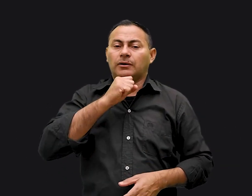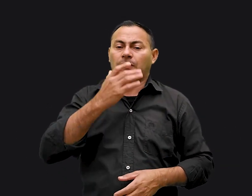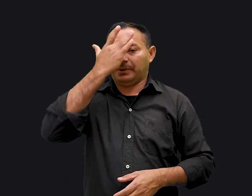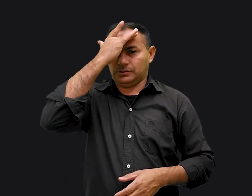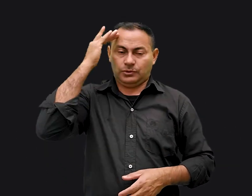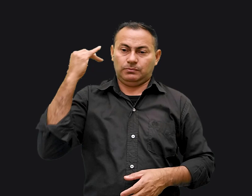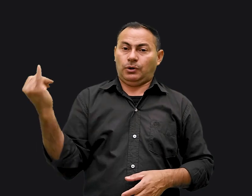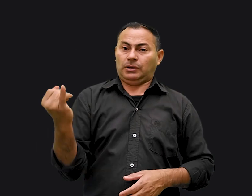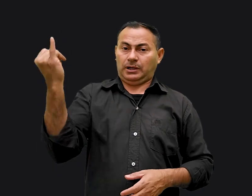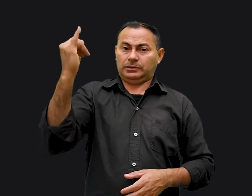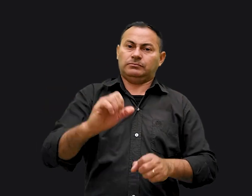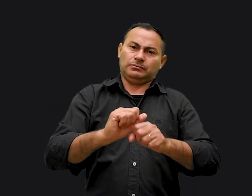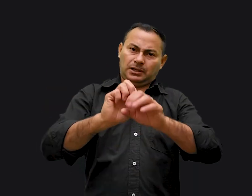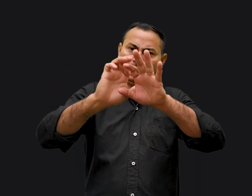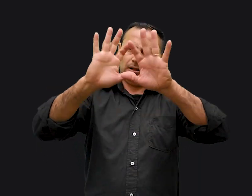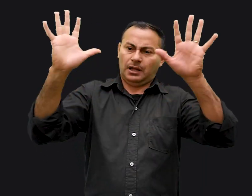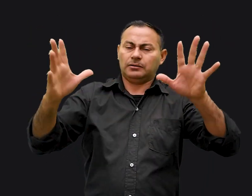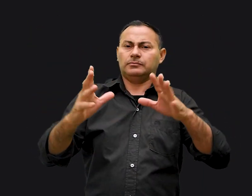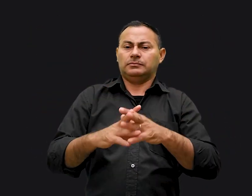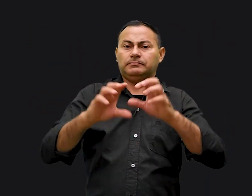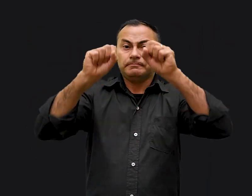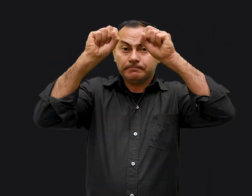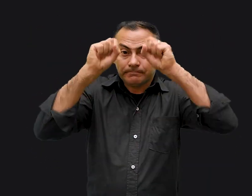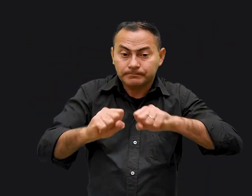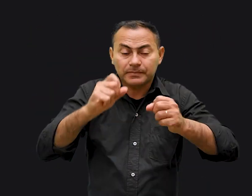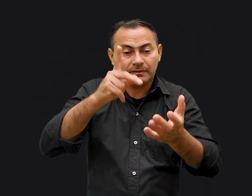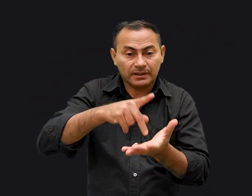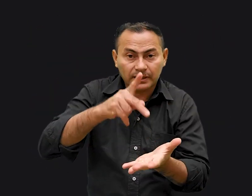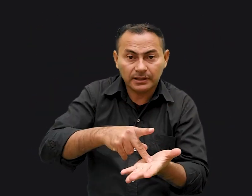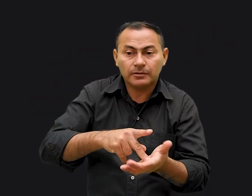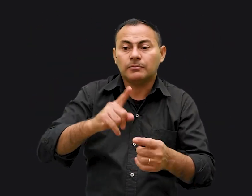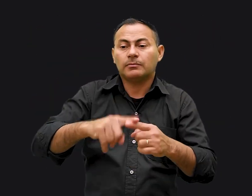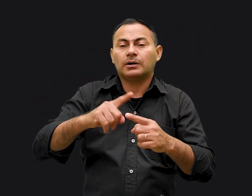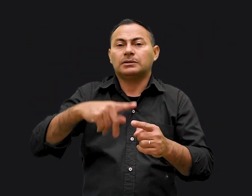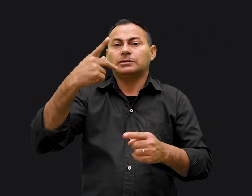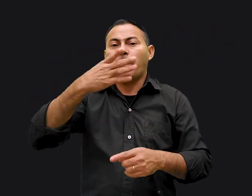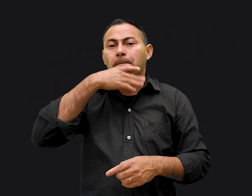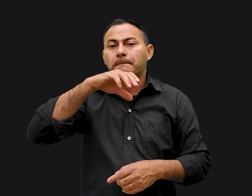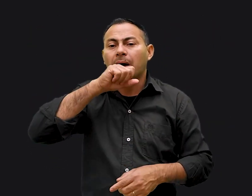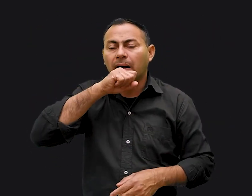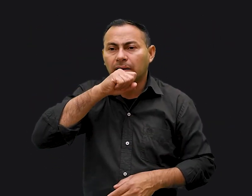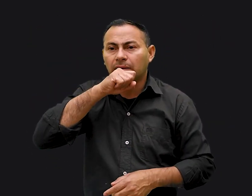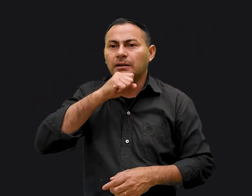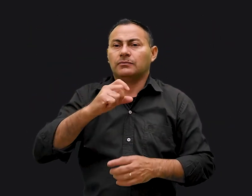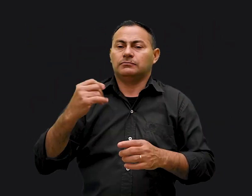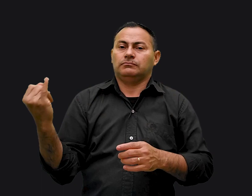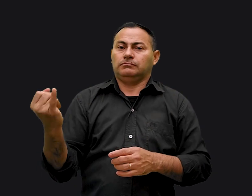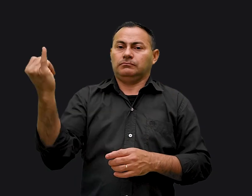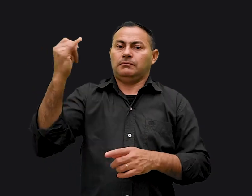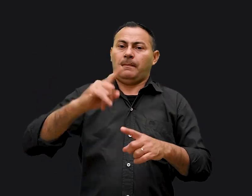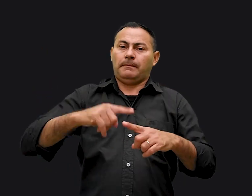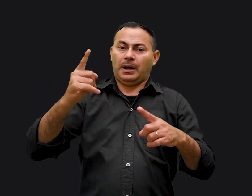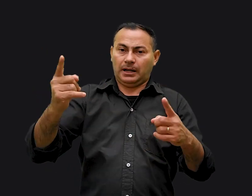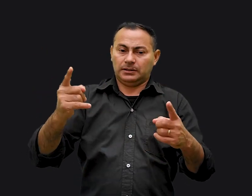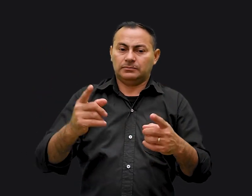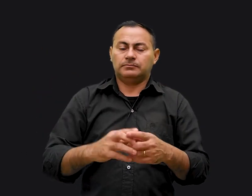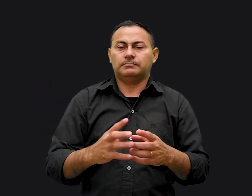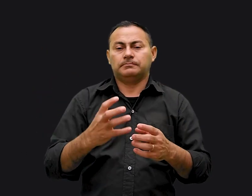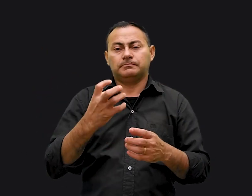grande homem Claro, isto era um testemunho verdadeiro Porque o seu pai realmente era um grande homem Mas como pensar